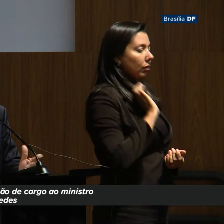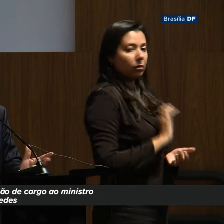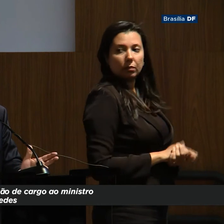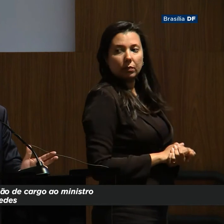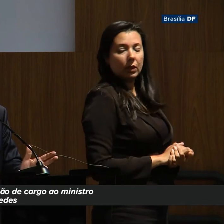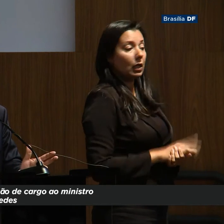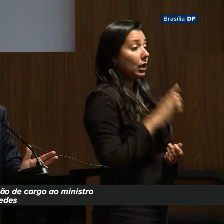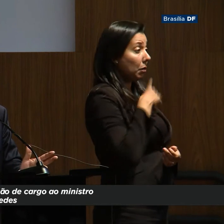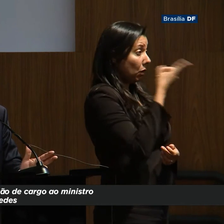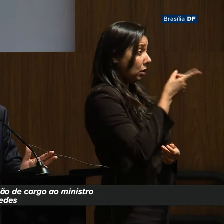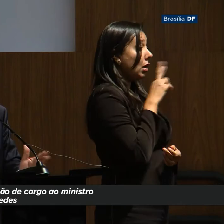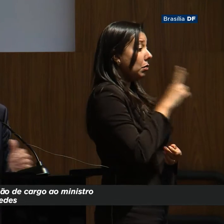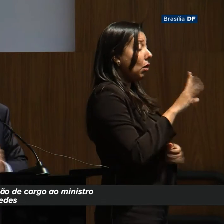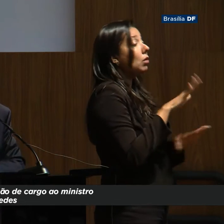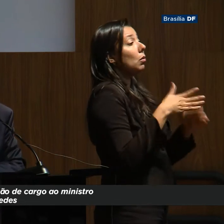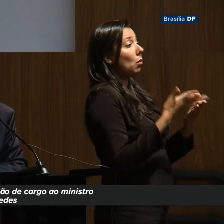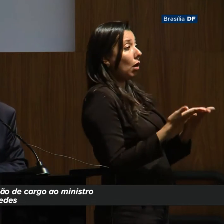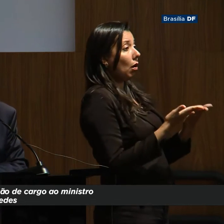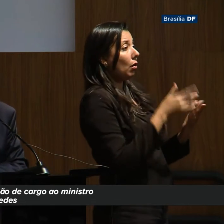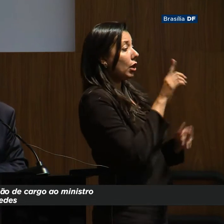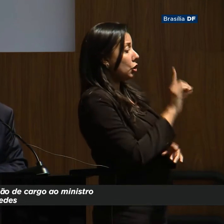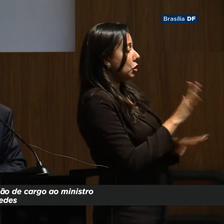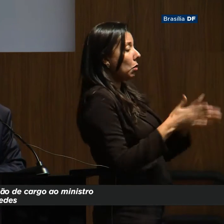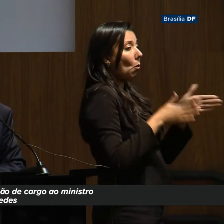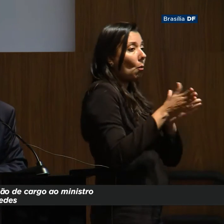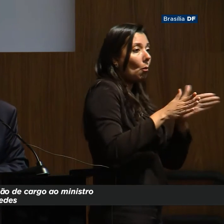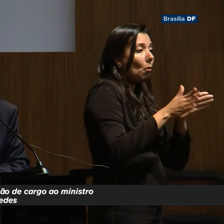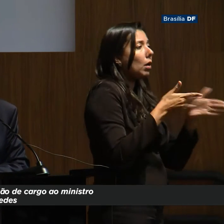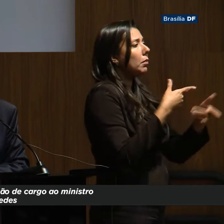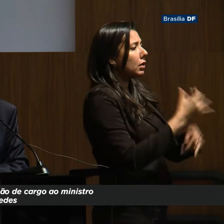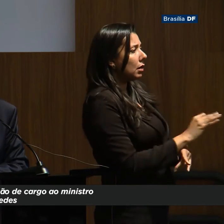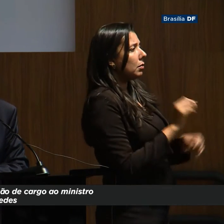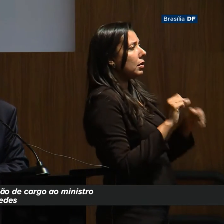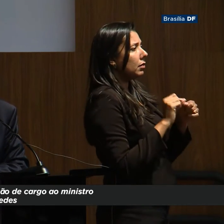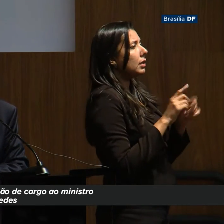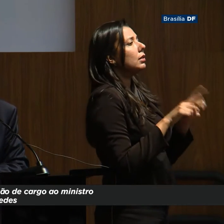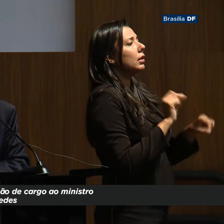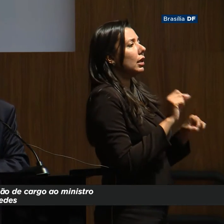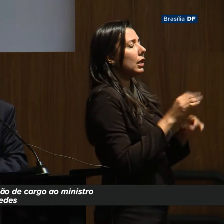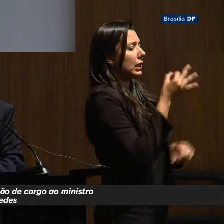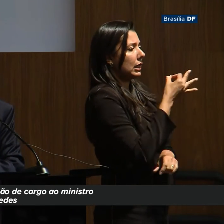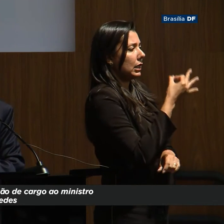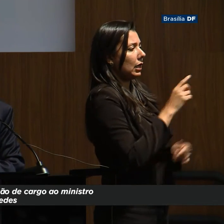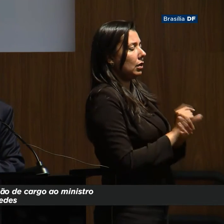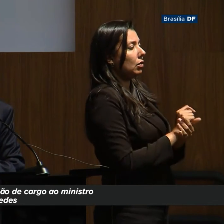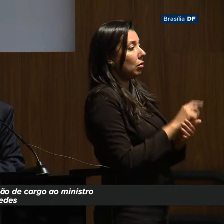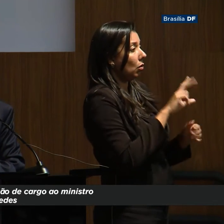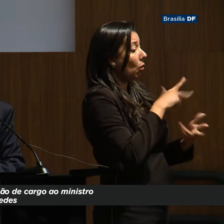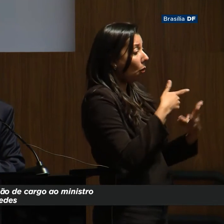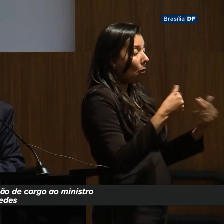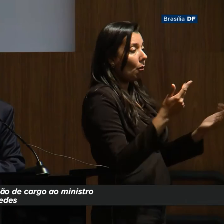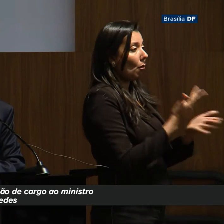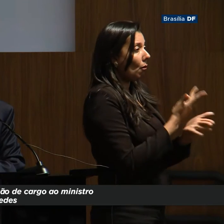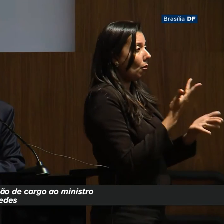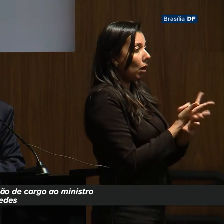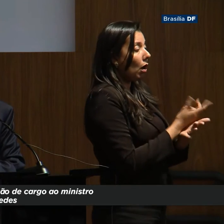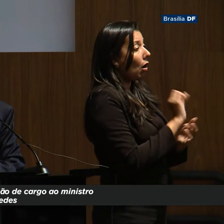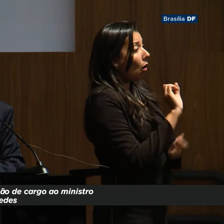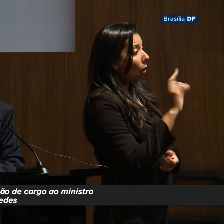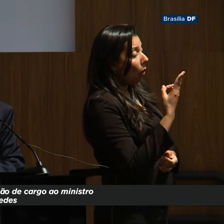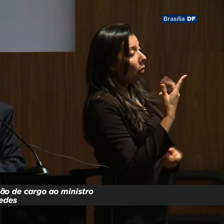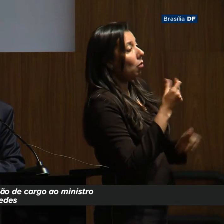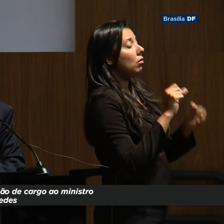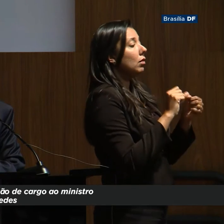E a resposta é a direção. Nós podemos fazer com muita precisão coisas erradas ou